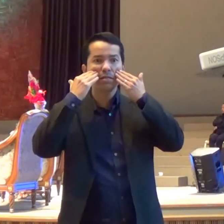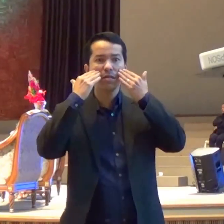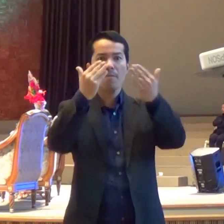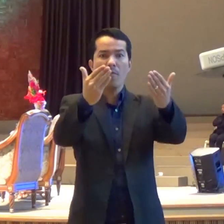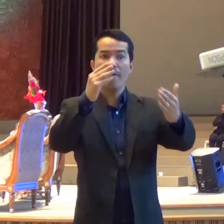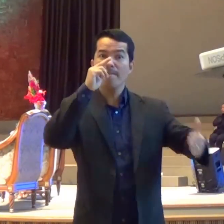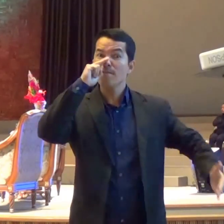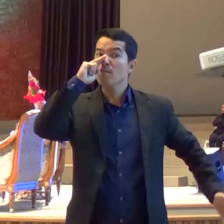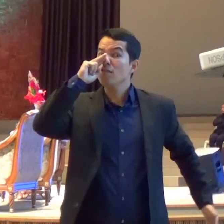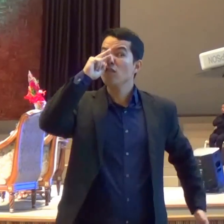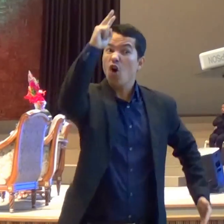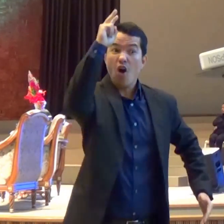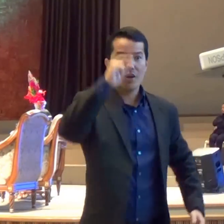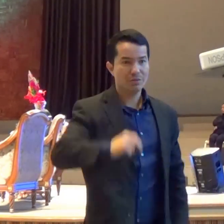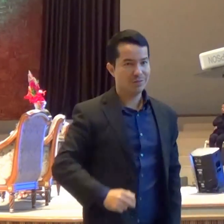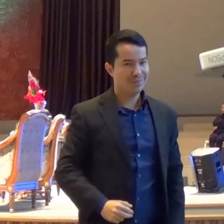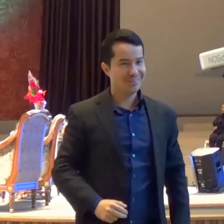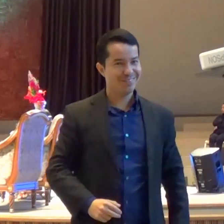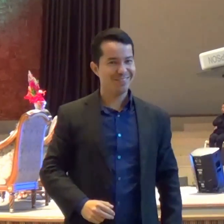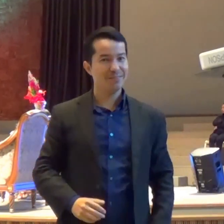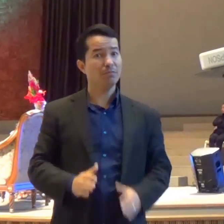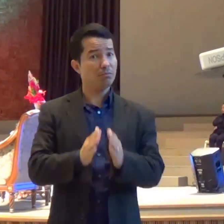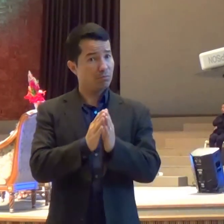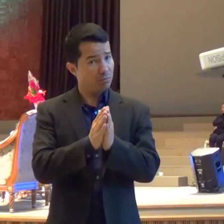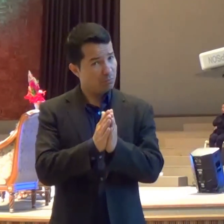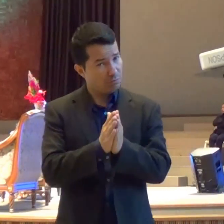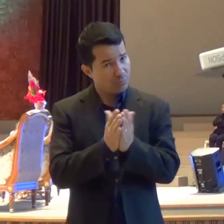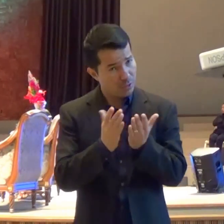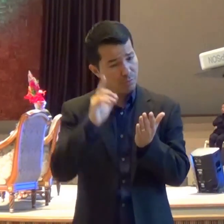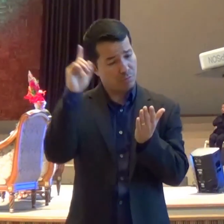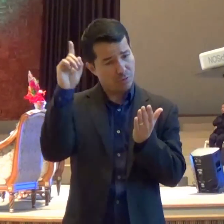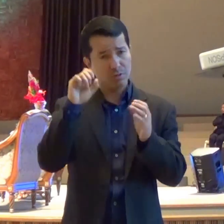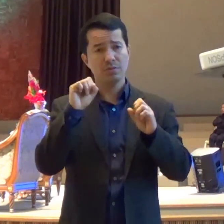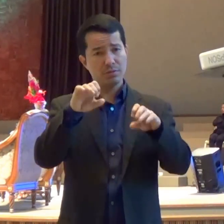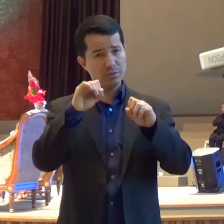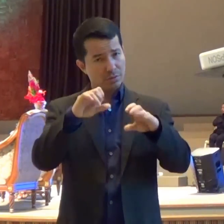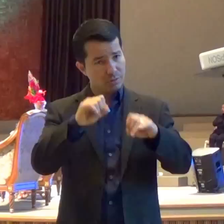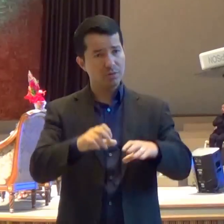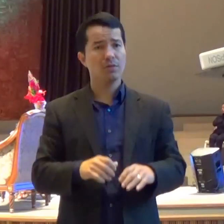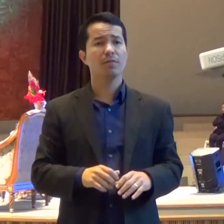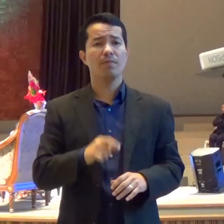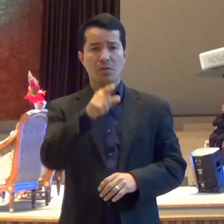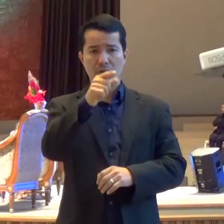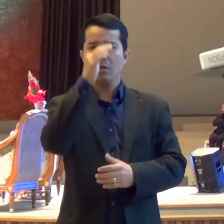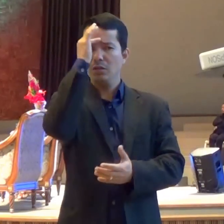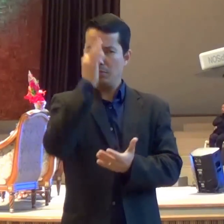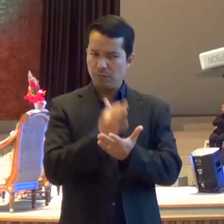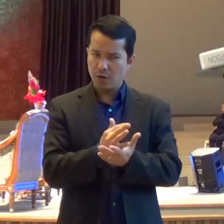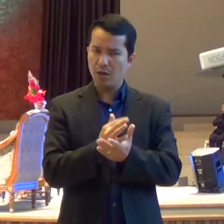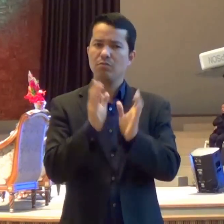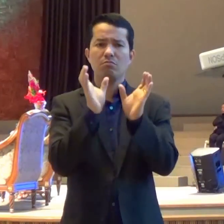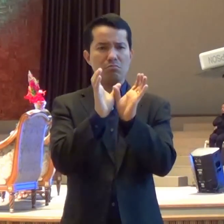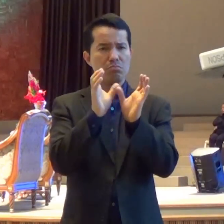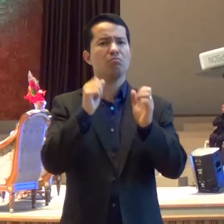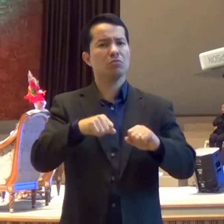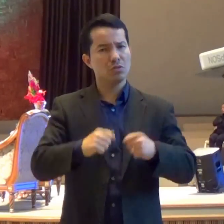fé E eu preciso Desse compromisso Do batismo Para participar Desse